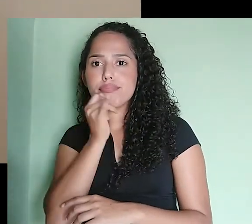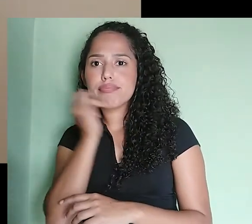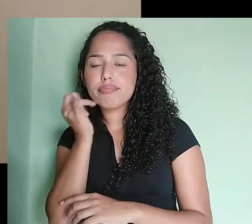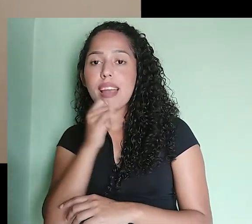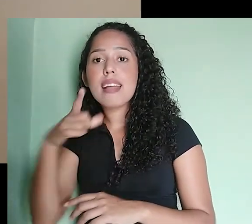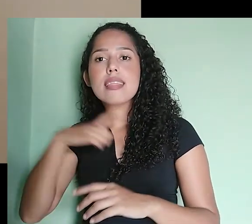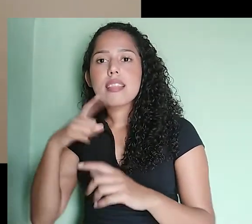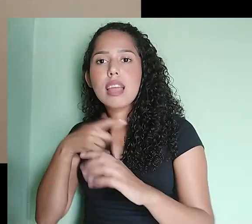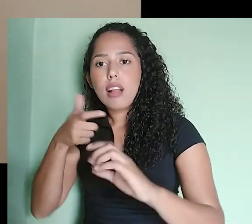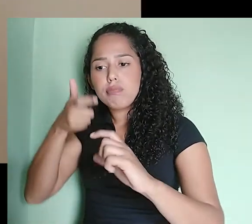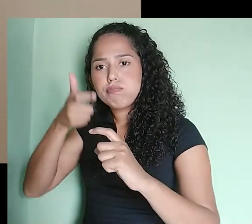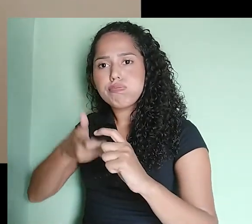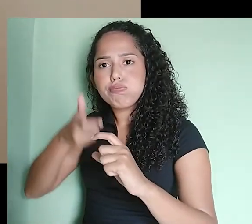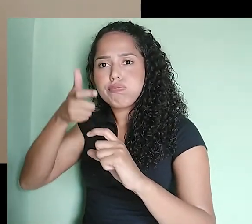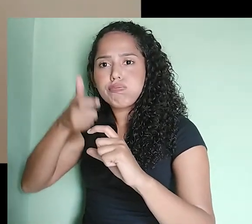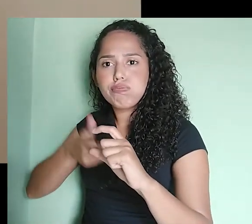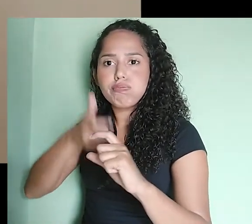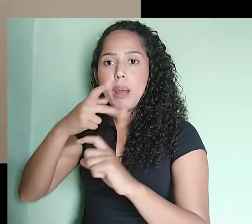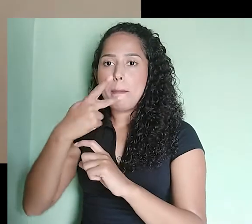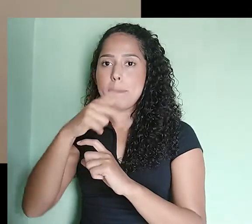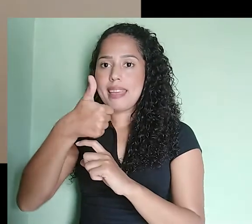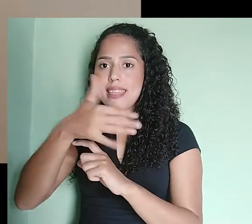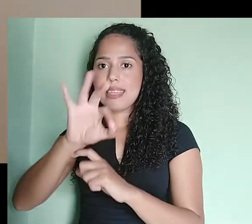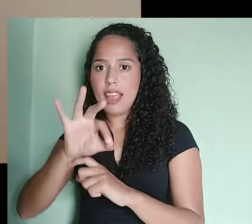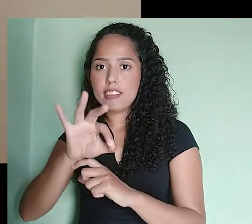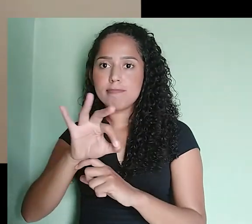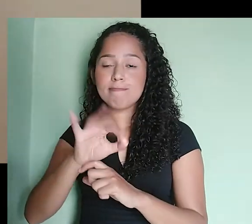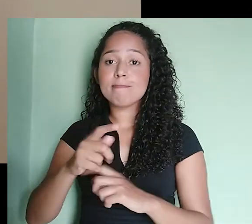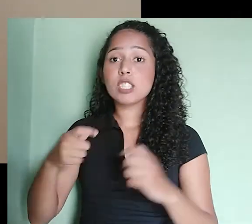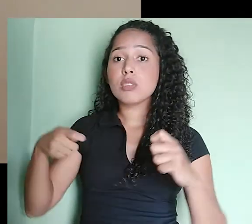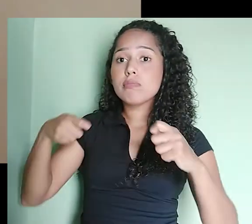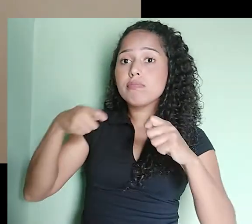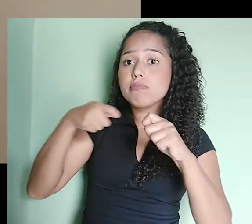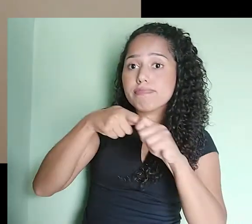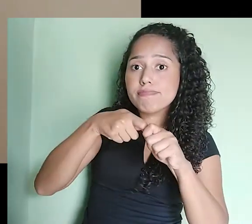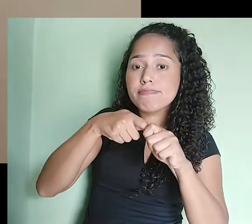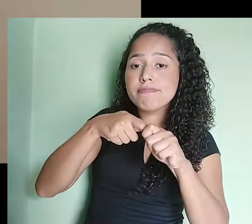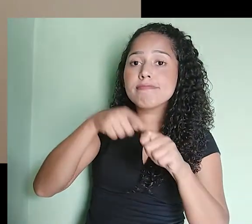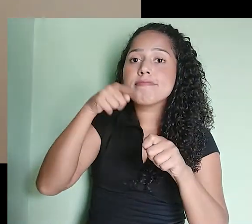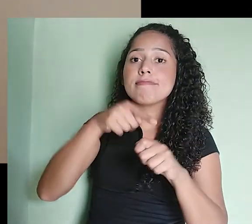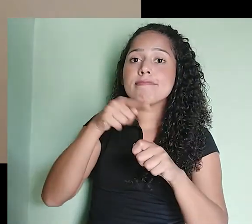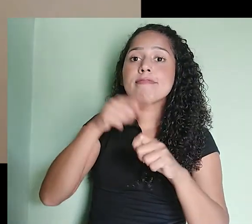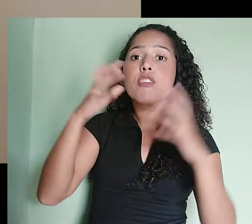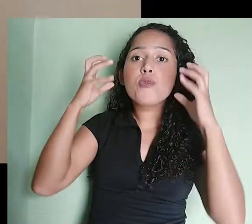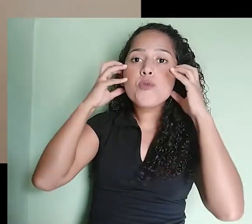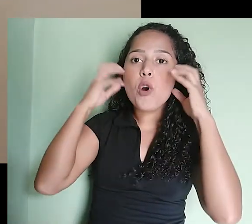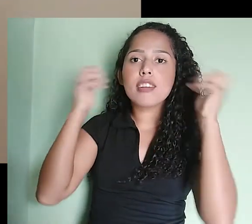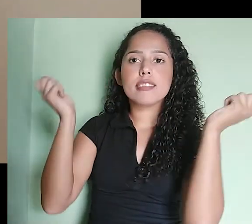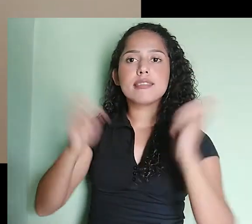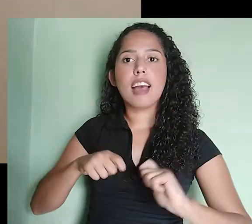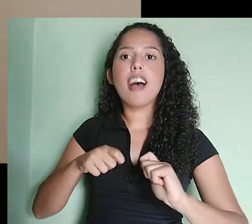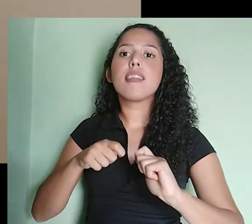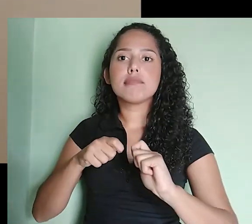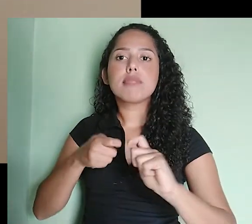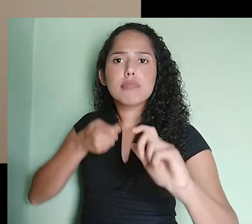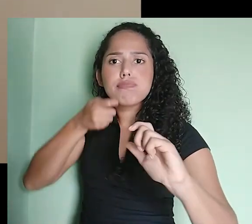plugue P10 estéreo no teu fone. Você também vai precisar de cabo de microfone e cabo de